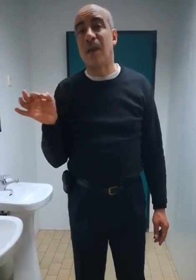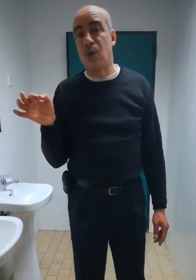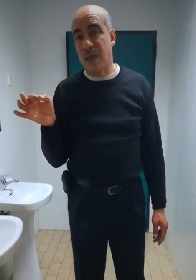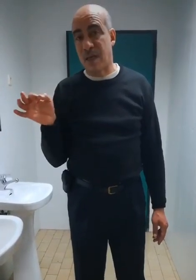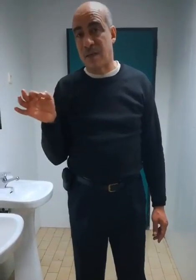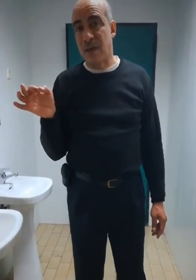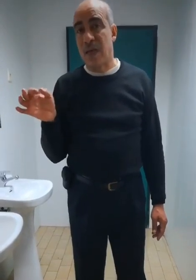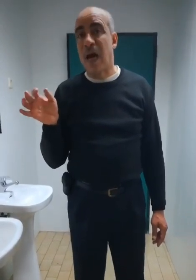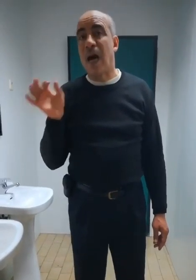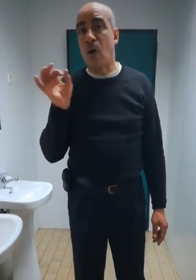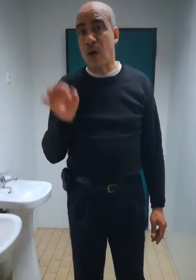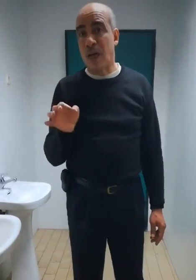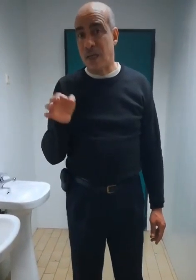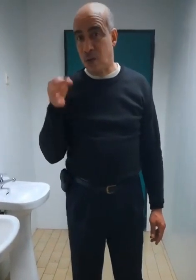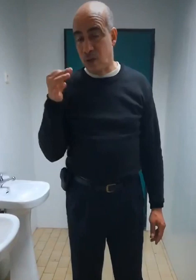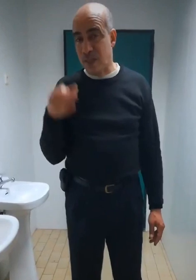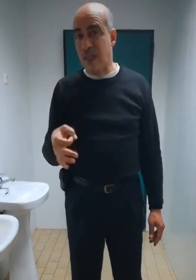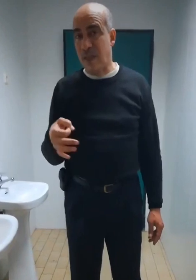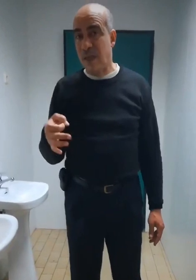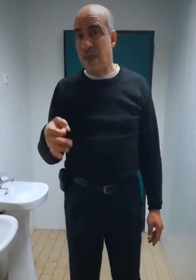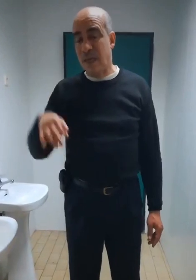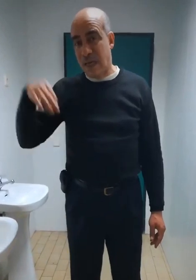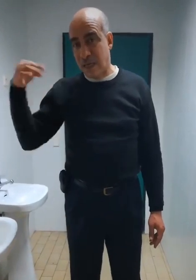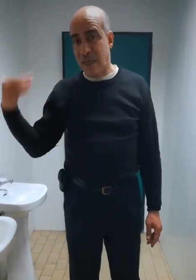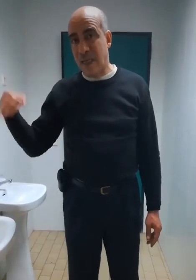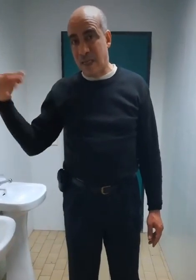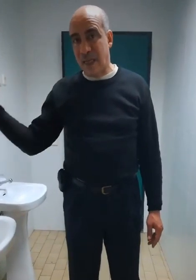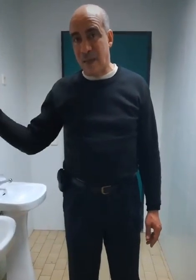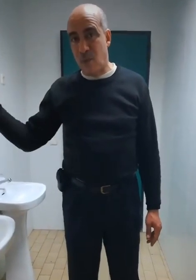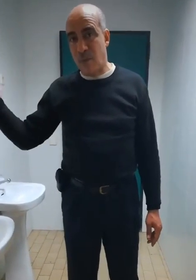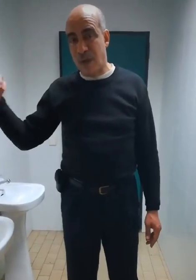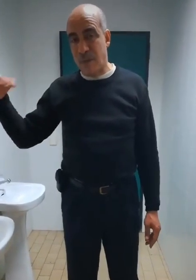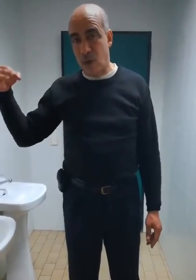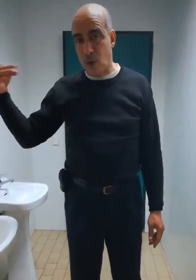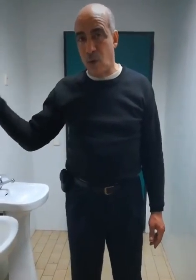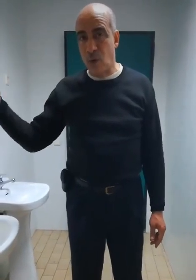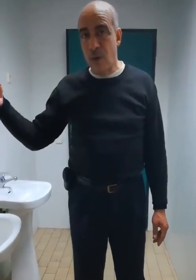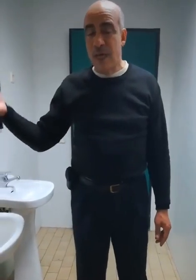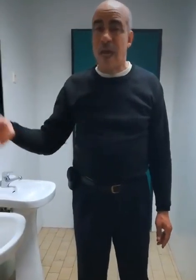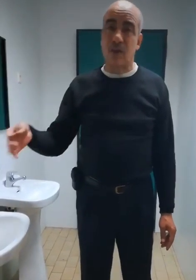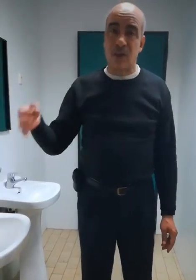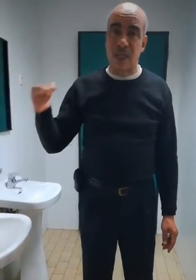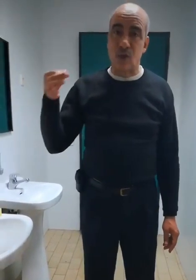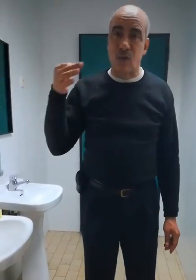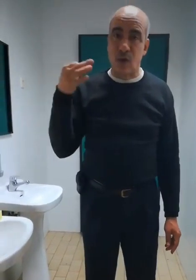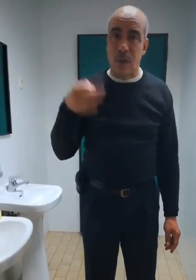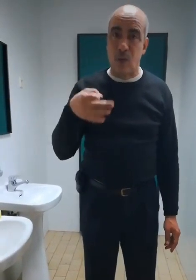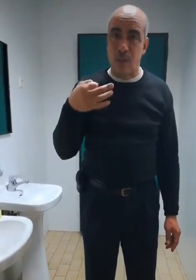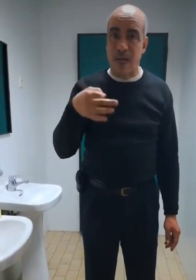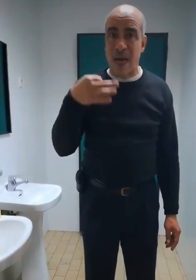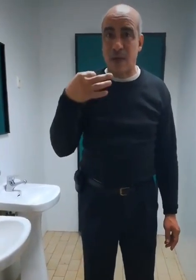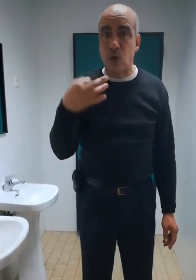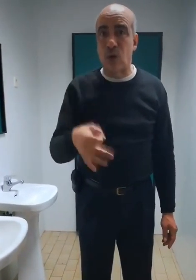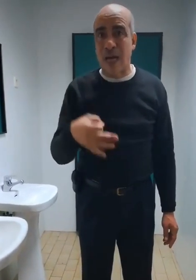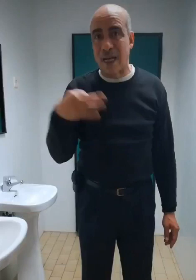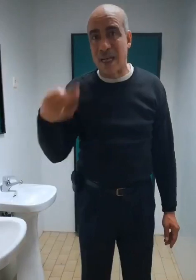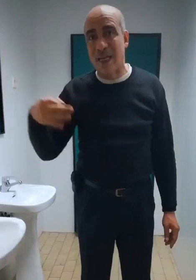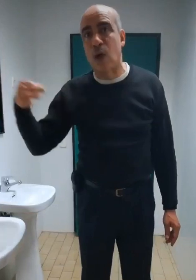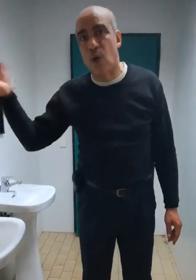pouvoir. Maintenant que je sais que Algeria veut me loco, alors je vais revenir à toute Algeria loca.